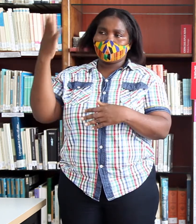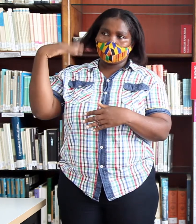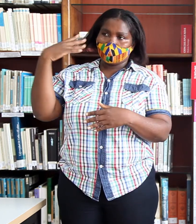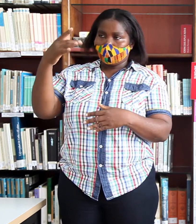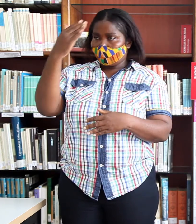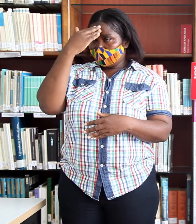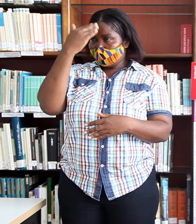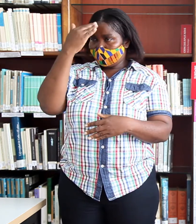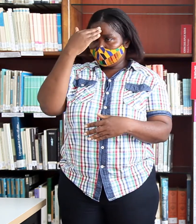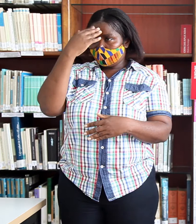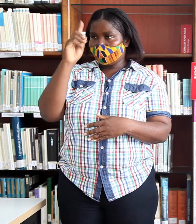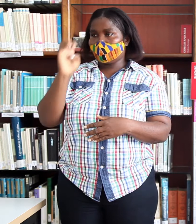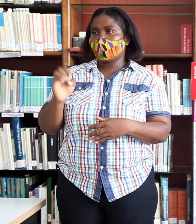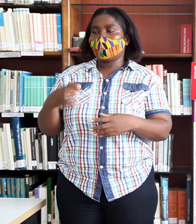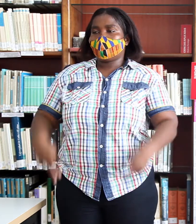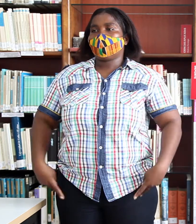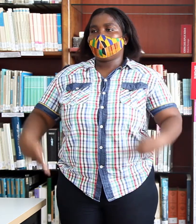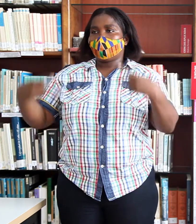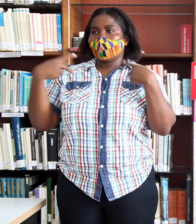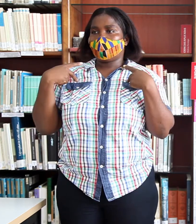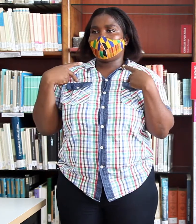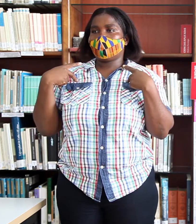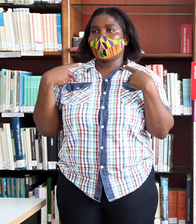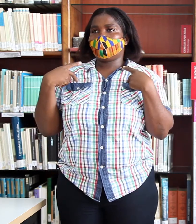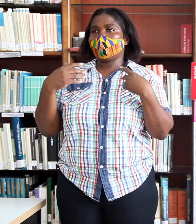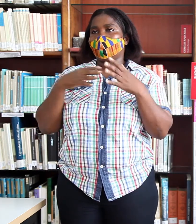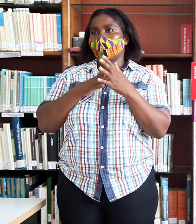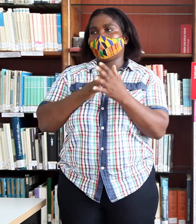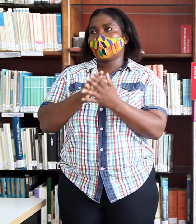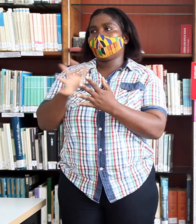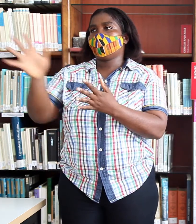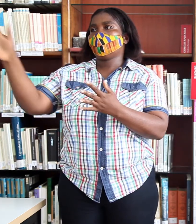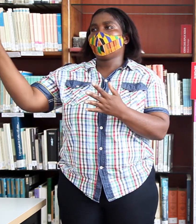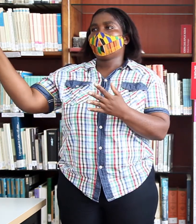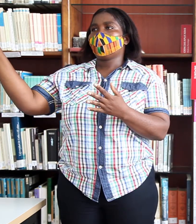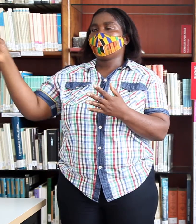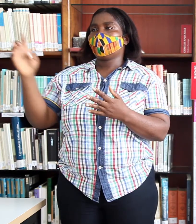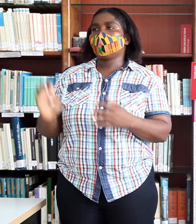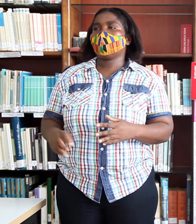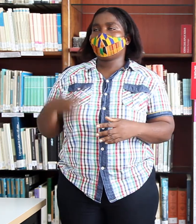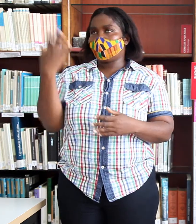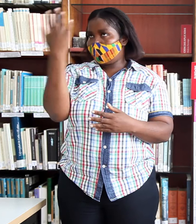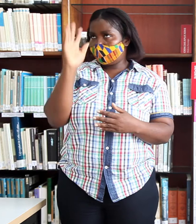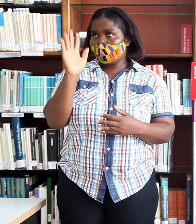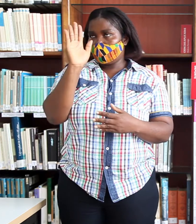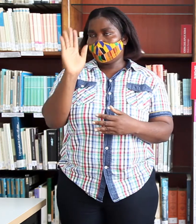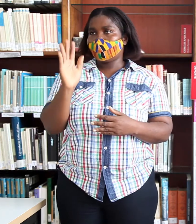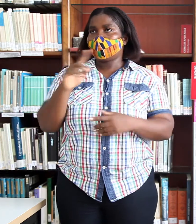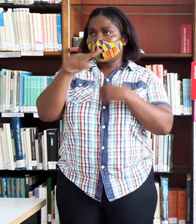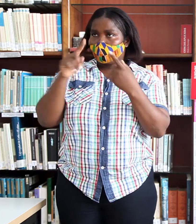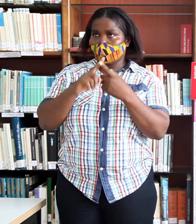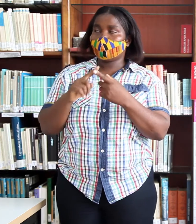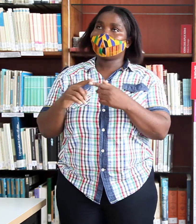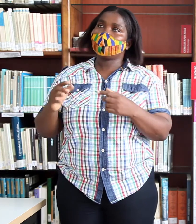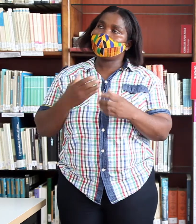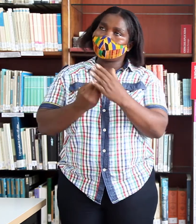experiencias de una vida de migración que darían reflejadas. Cuando fue